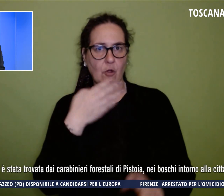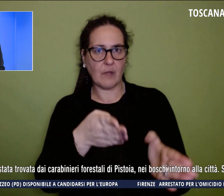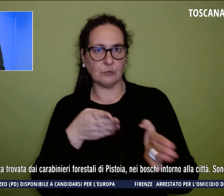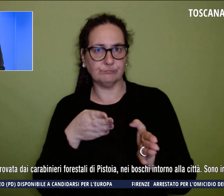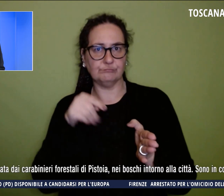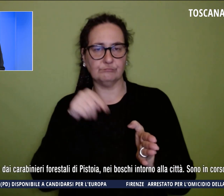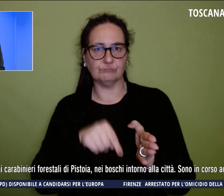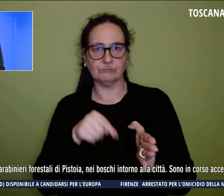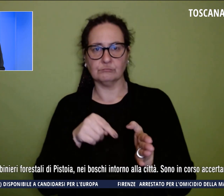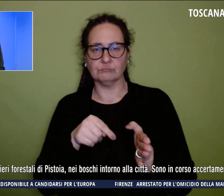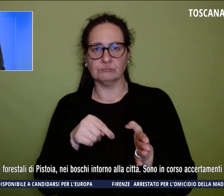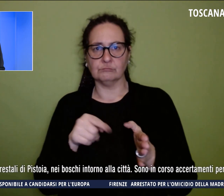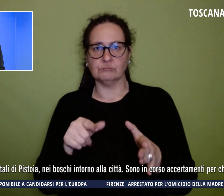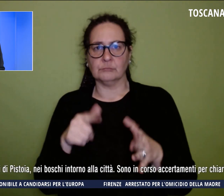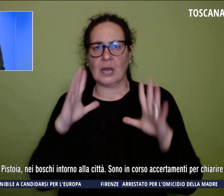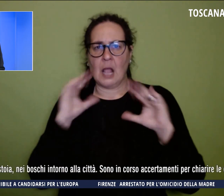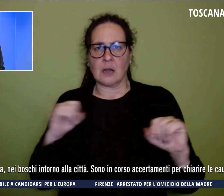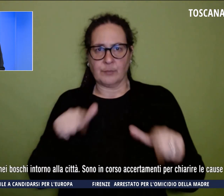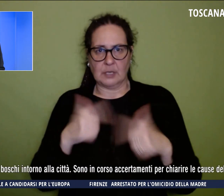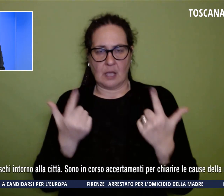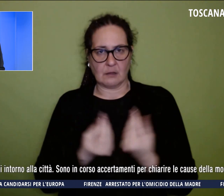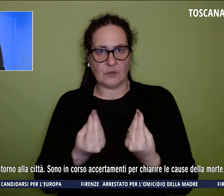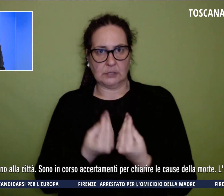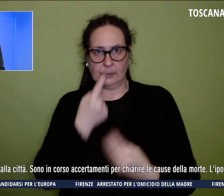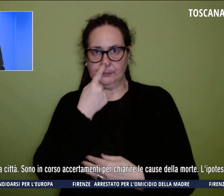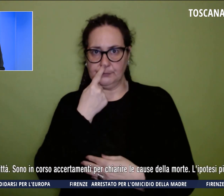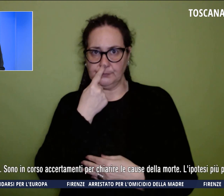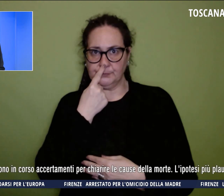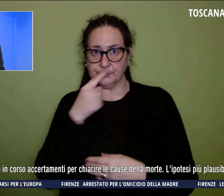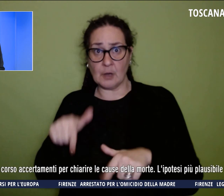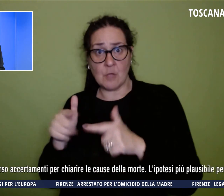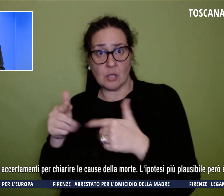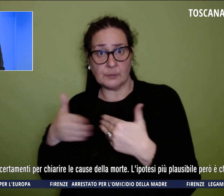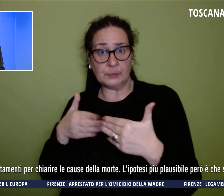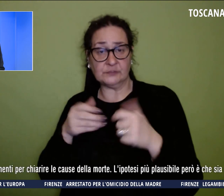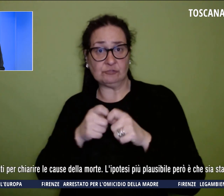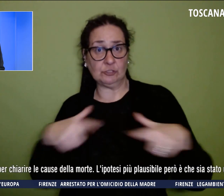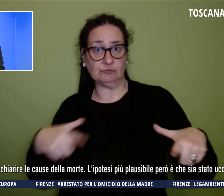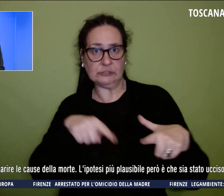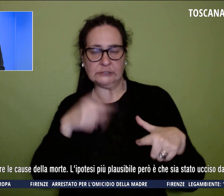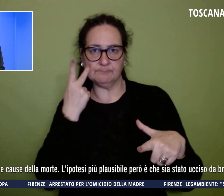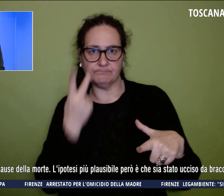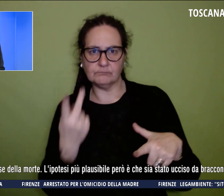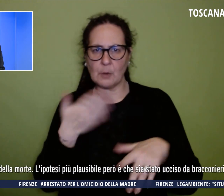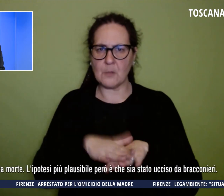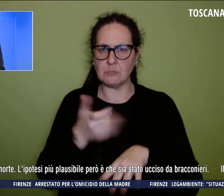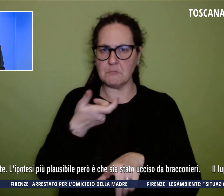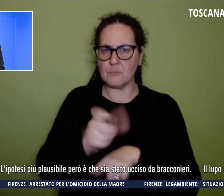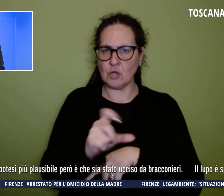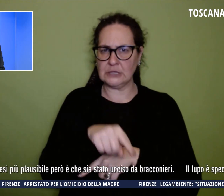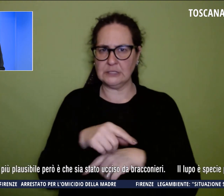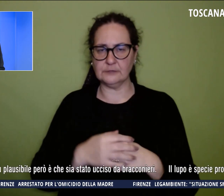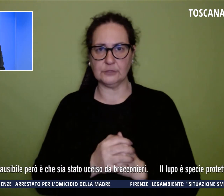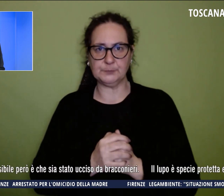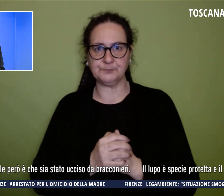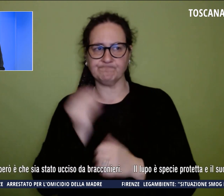nei boschi intorno alla città. Sono in corso accertamenti per chiarire le cause della morte. L'ipotesi più plausibile